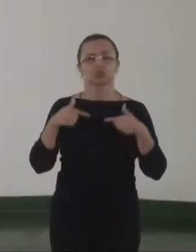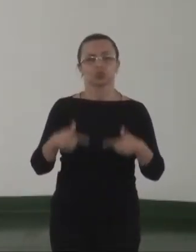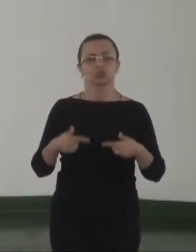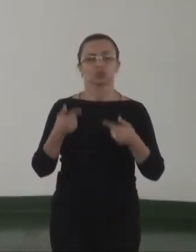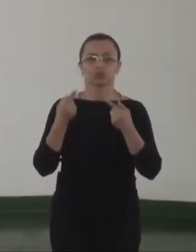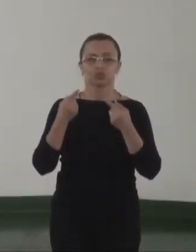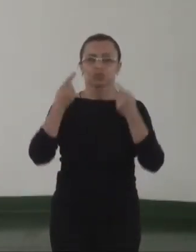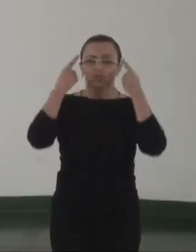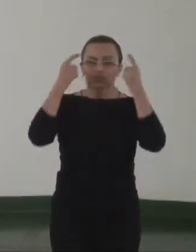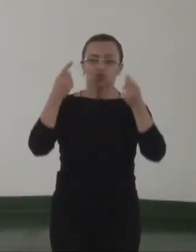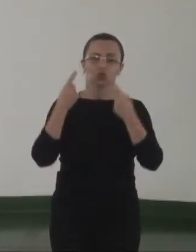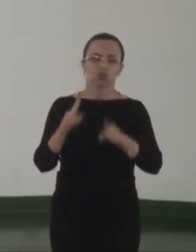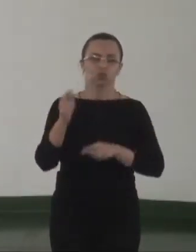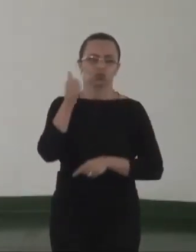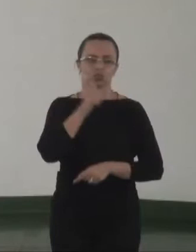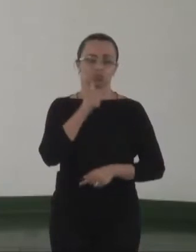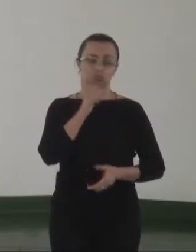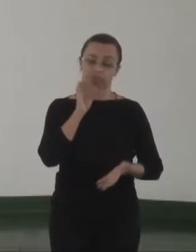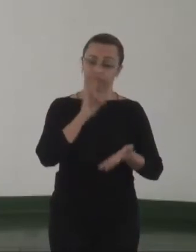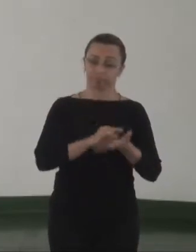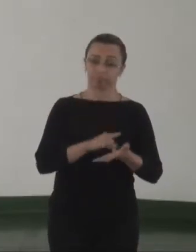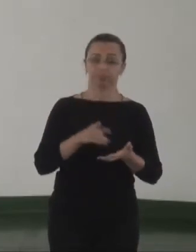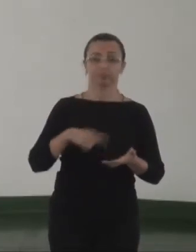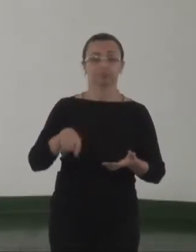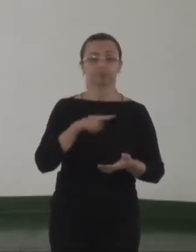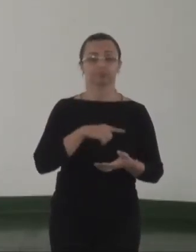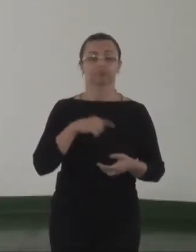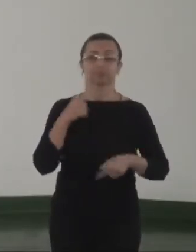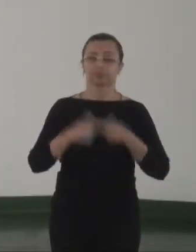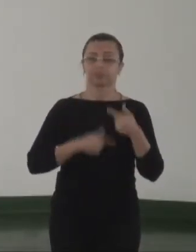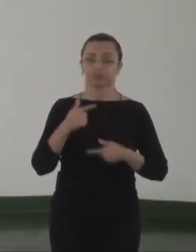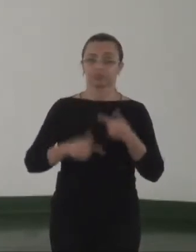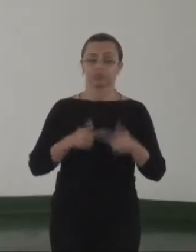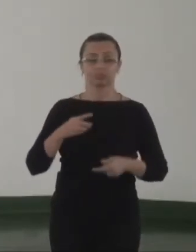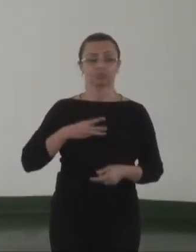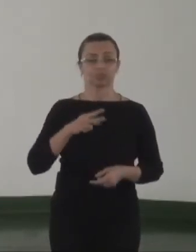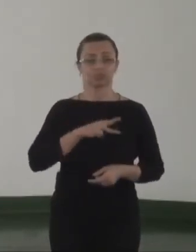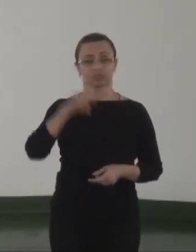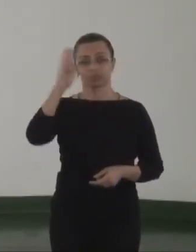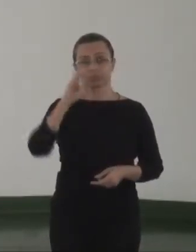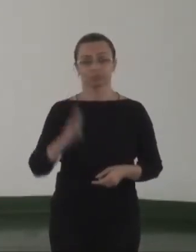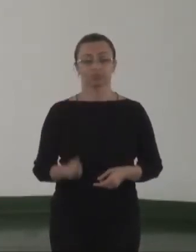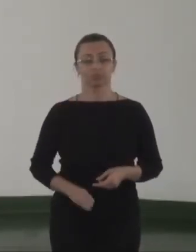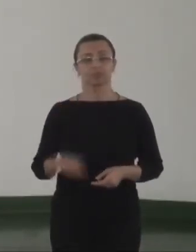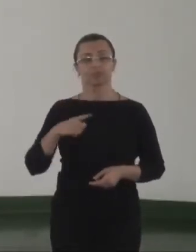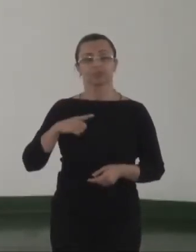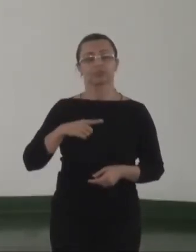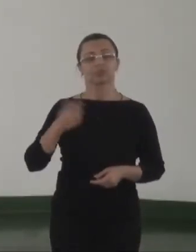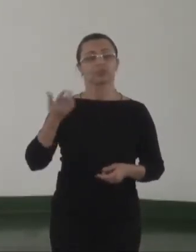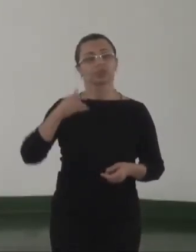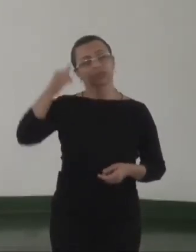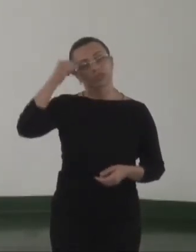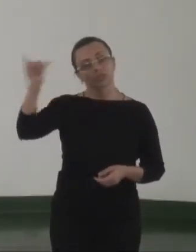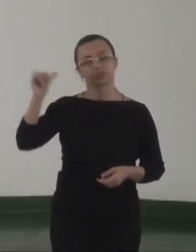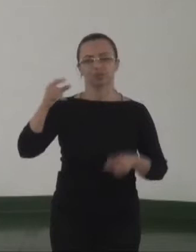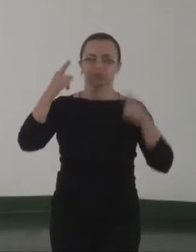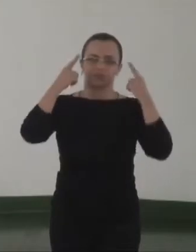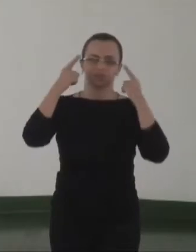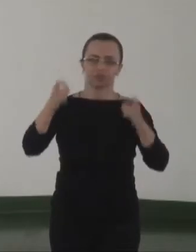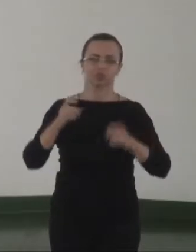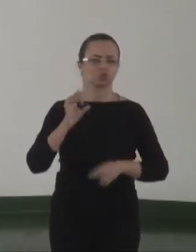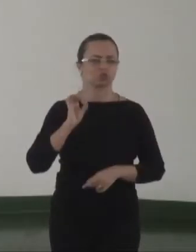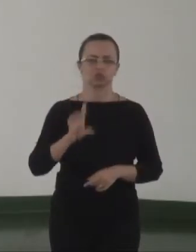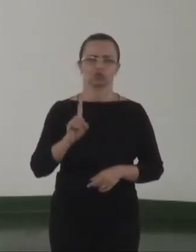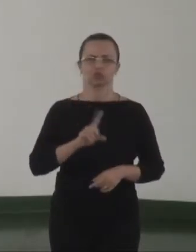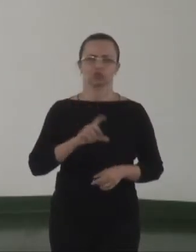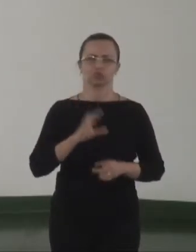violência contra a mulher. Na realidade, nós temos que trabalhar, no Ministério Público brasileiro, a prevenção da violência, não apenas